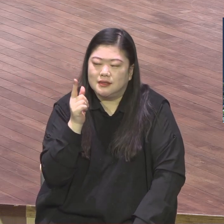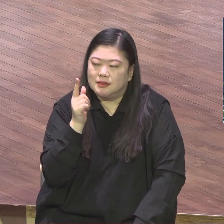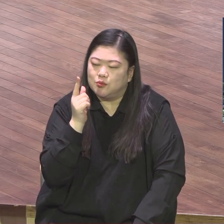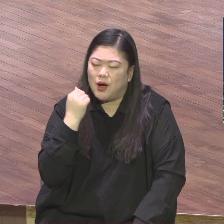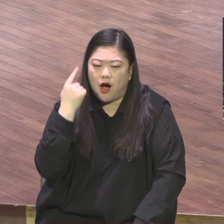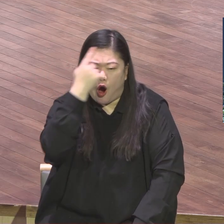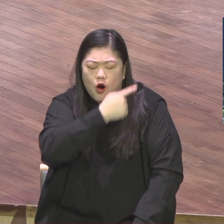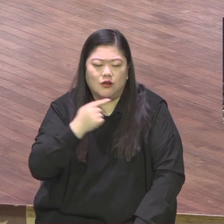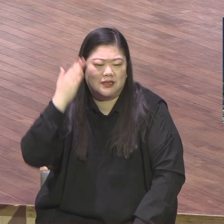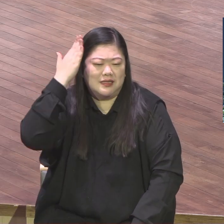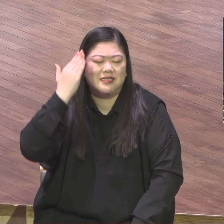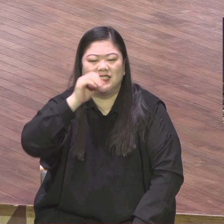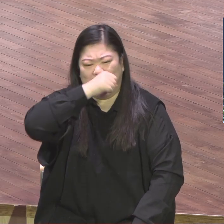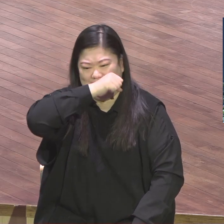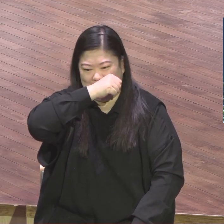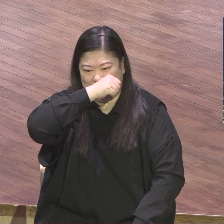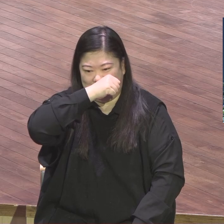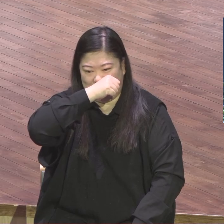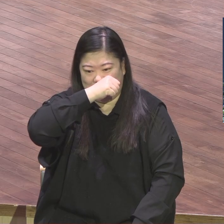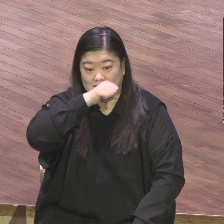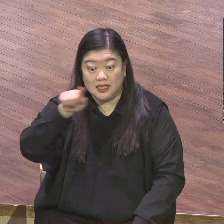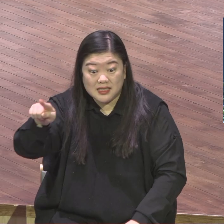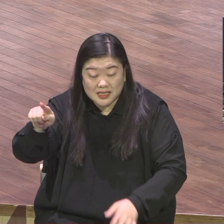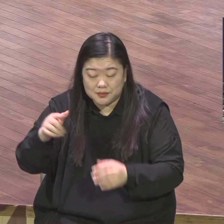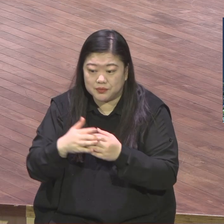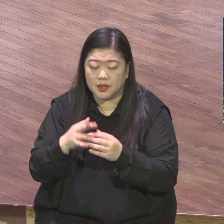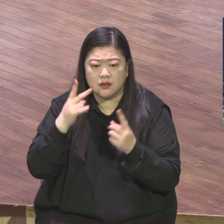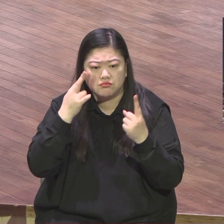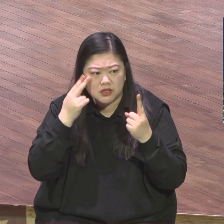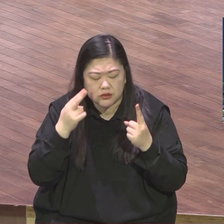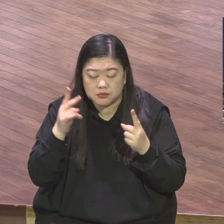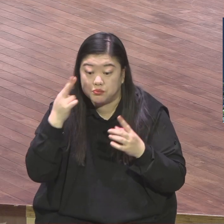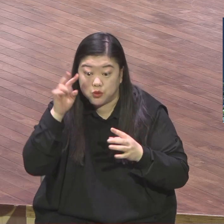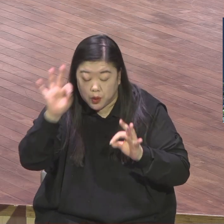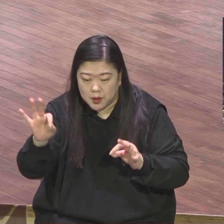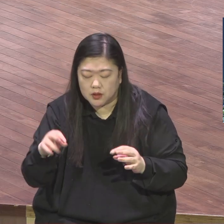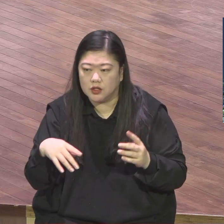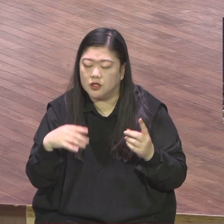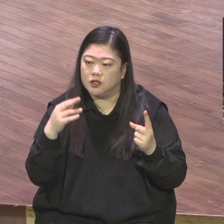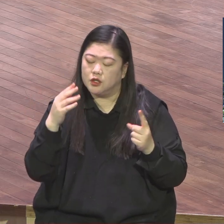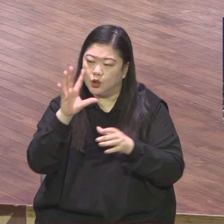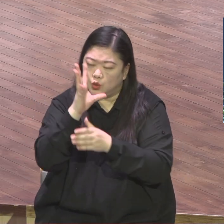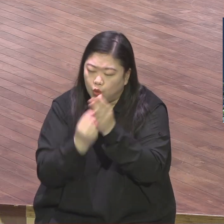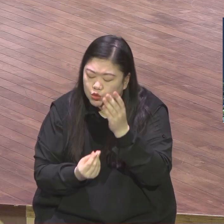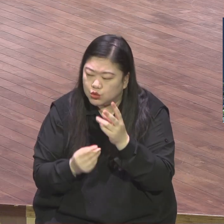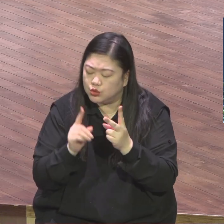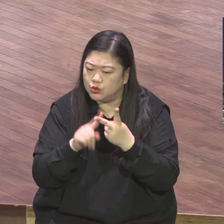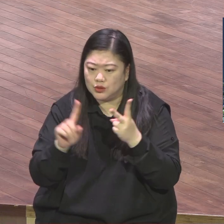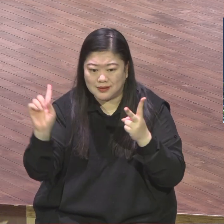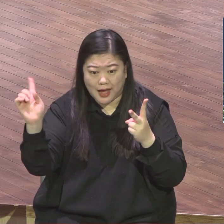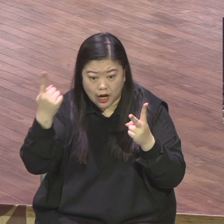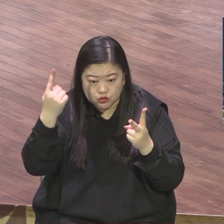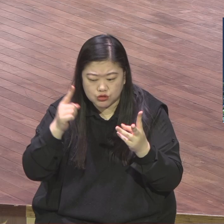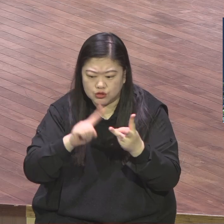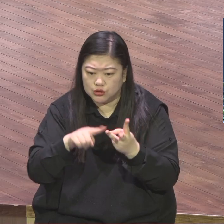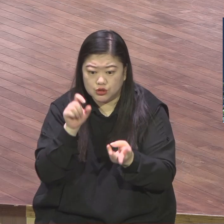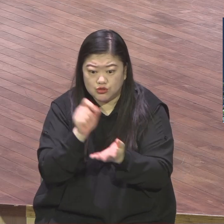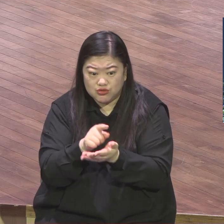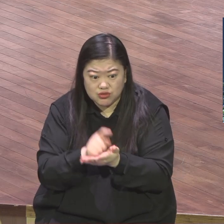아니라 농구고 엄청나게 많이 있지만 1947년 이전에는 한 명도 없었어요 어느